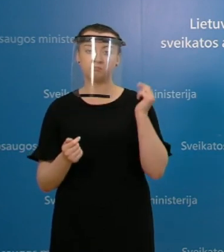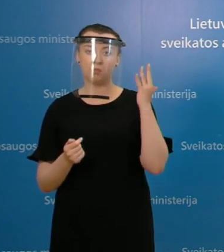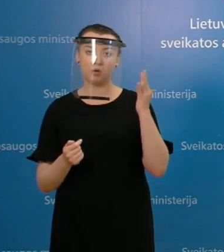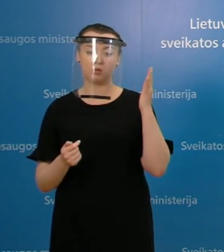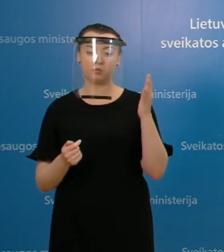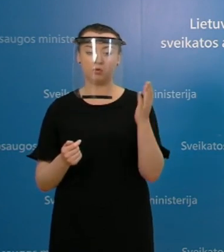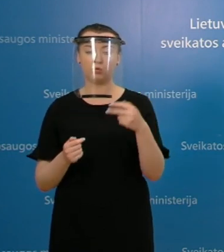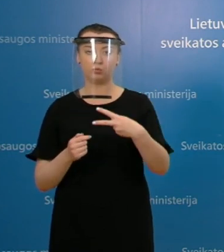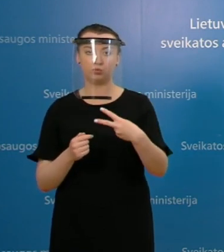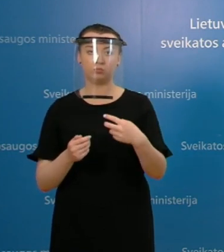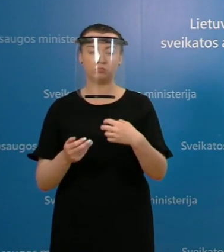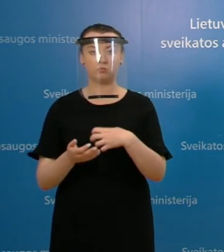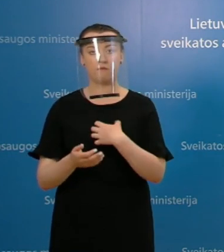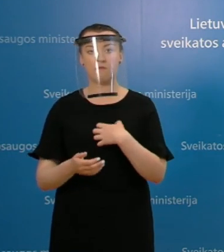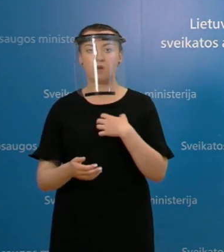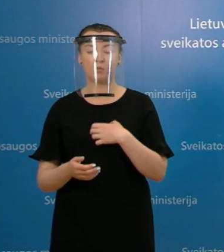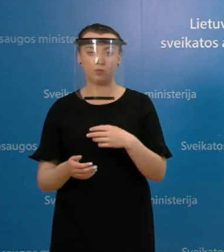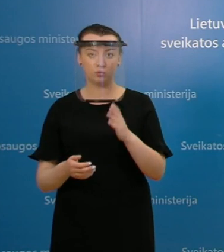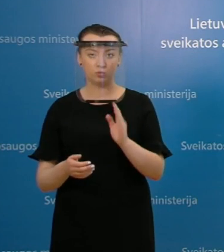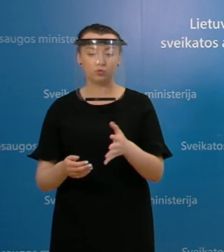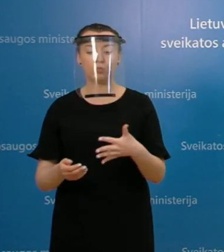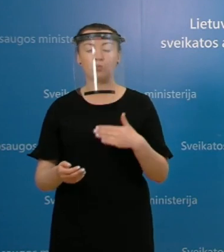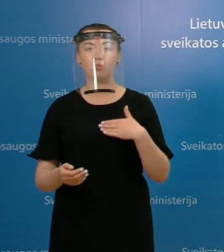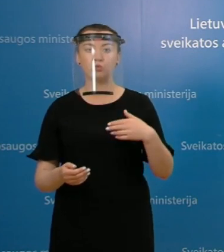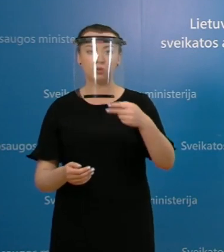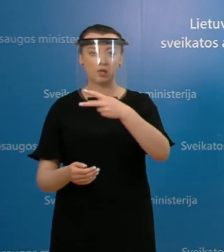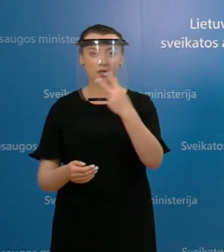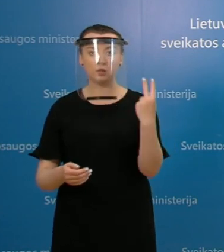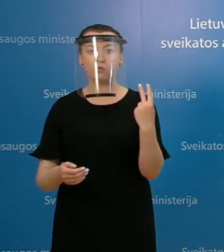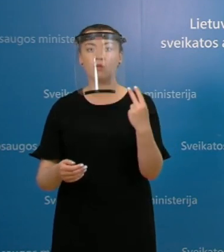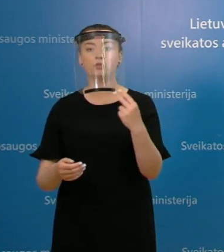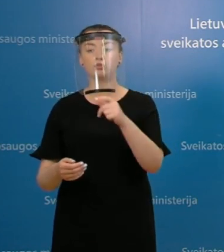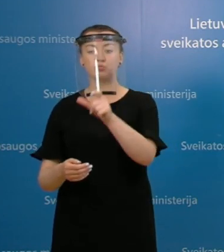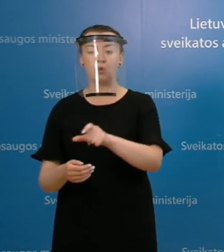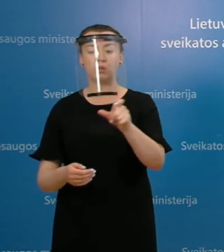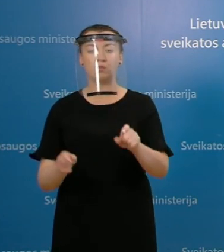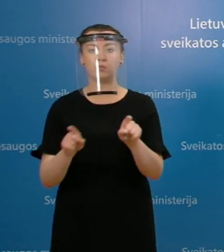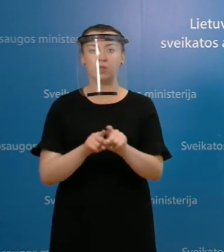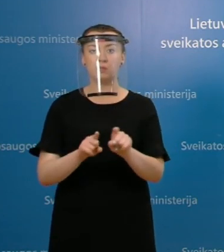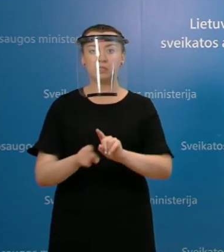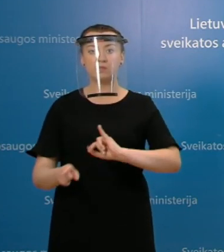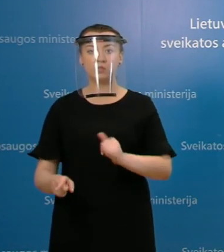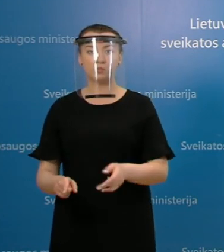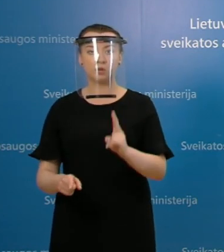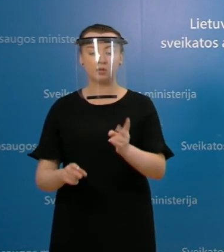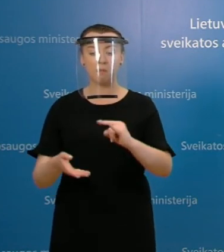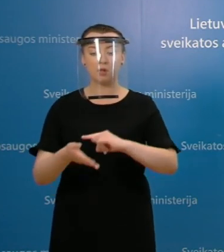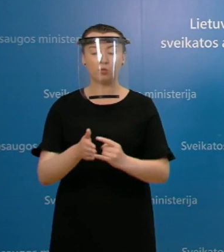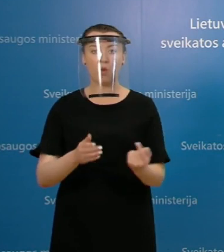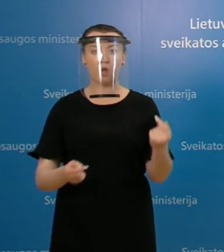aktualios ir mūsų šalies piliečiam, ir svečiam, kurie planuoja atvykti į Lietuvą. Tai